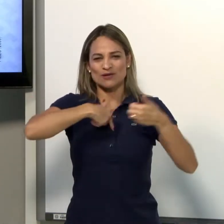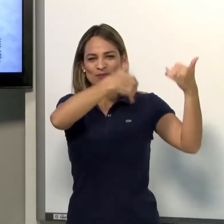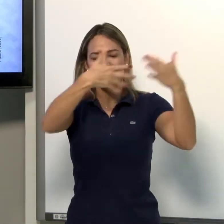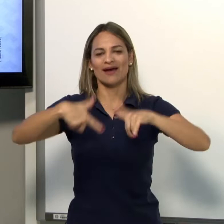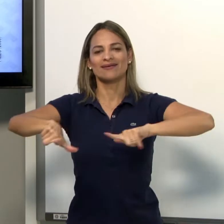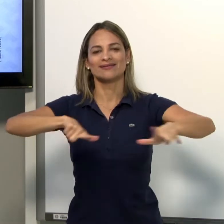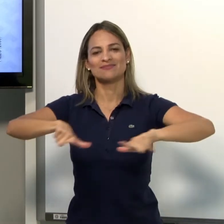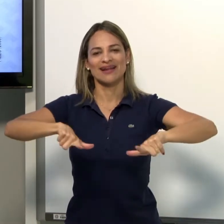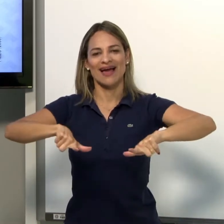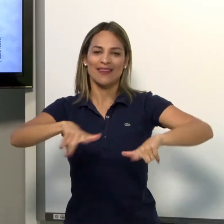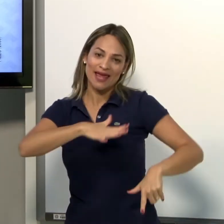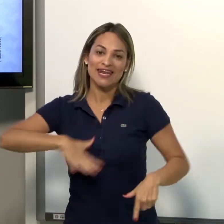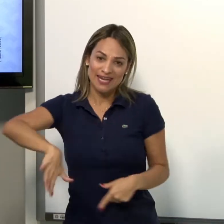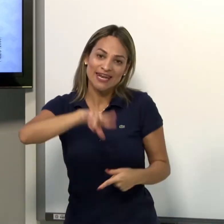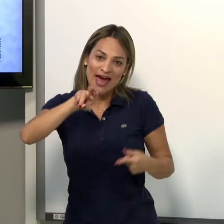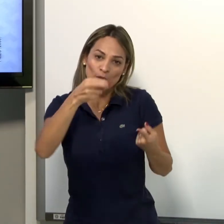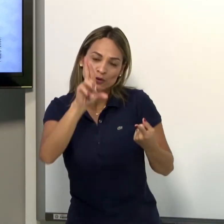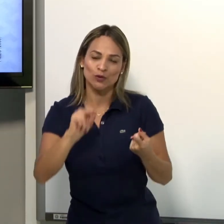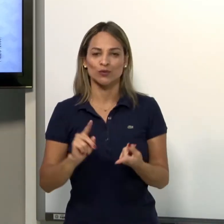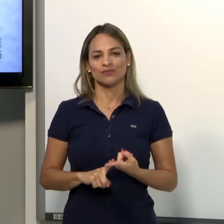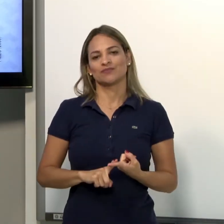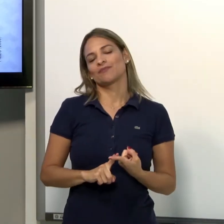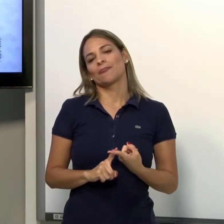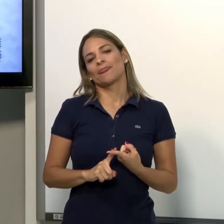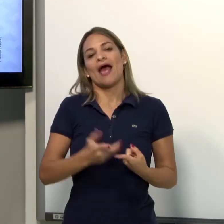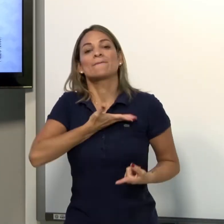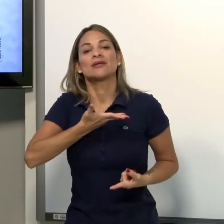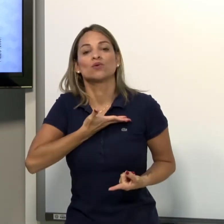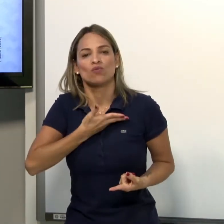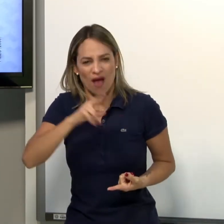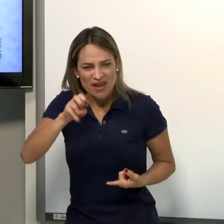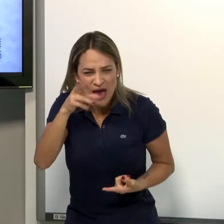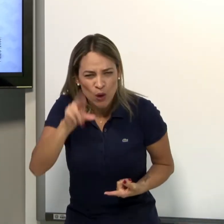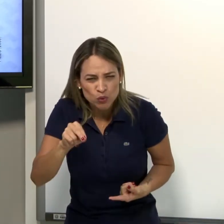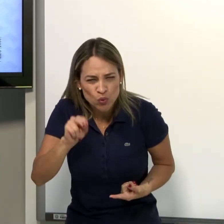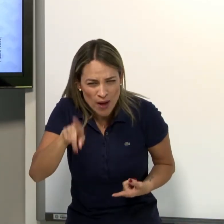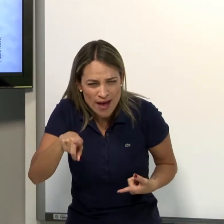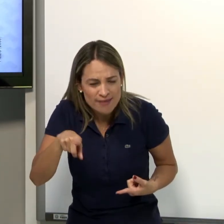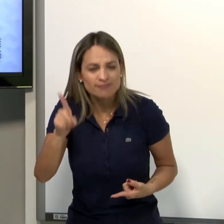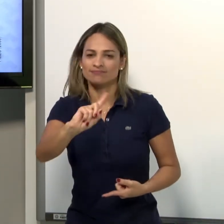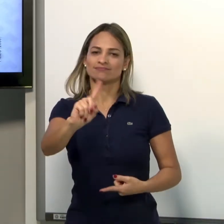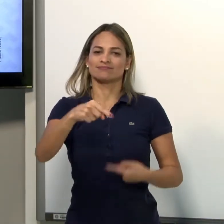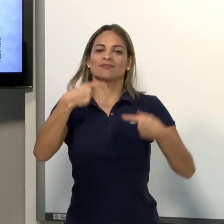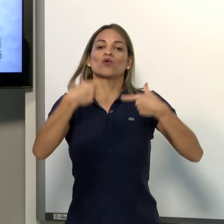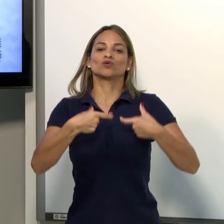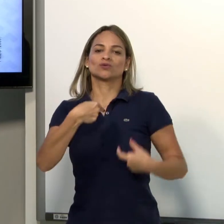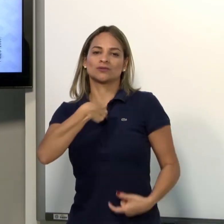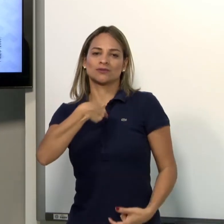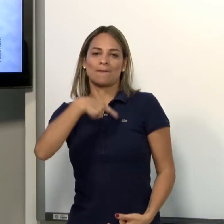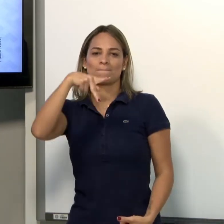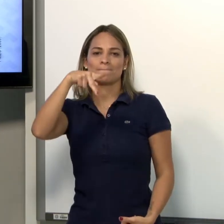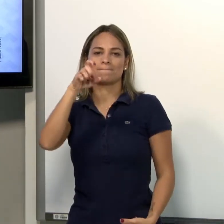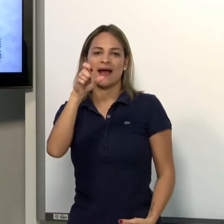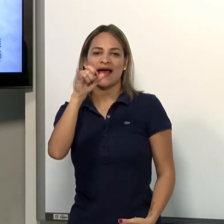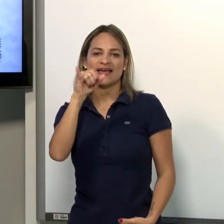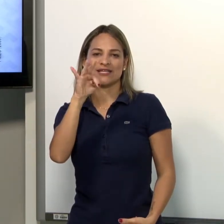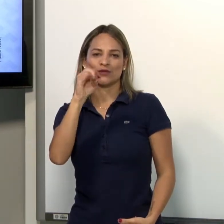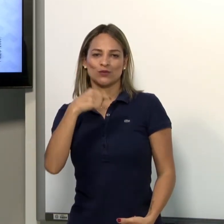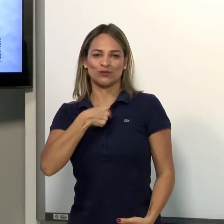como antes eu expliquei, o sinal de trabalhar é no espaço neutro. Amigo é no espaço neutro? Não. O sinal de amigo pega no